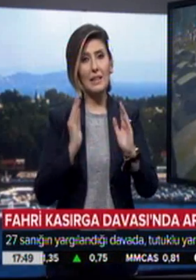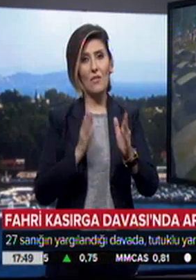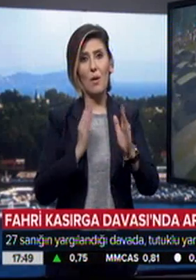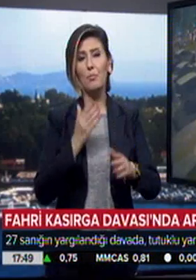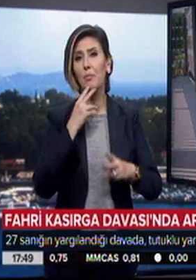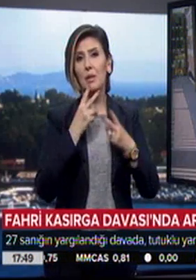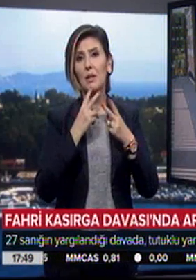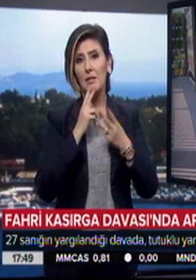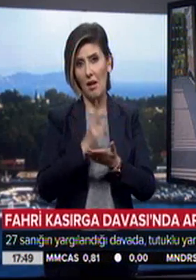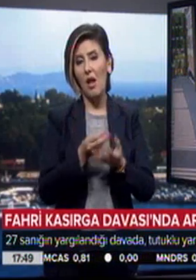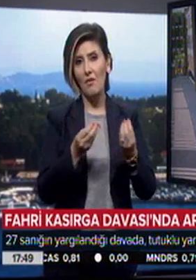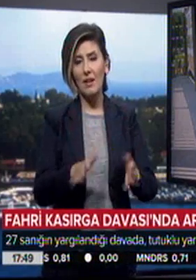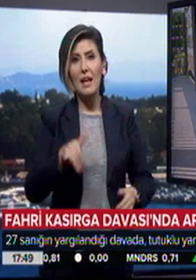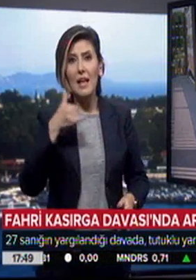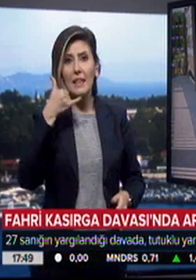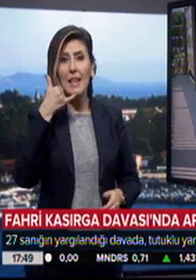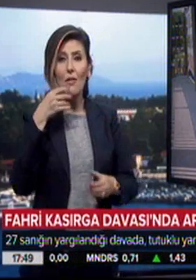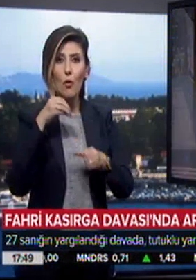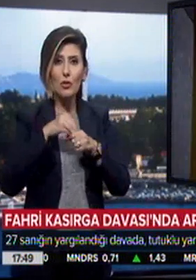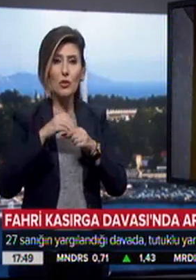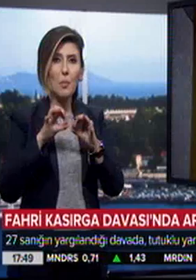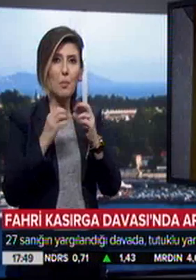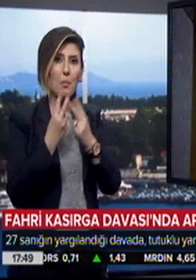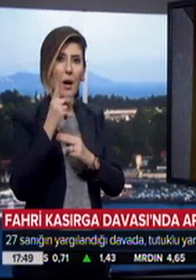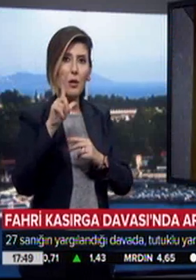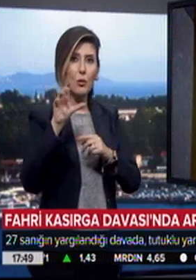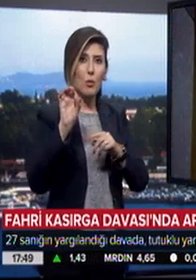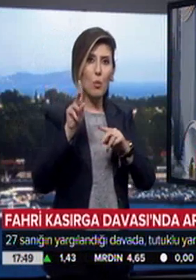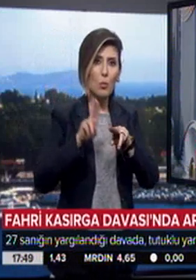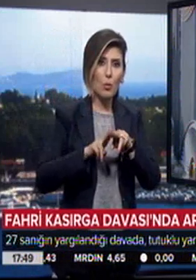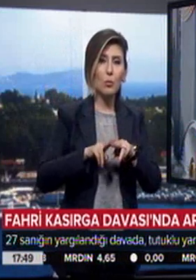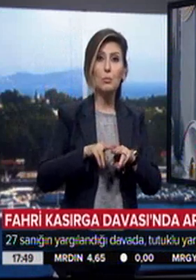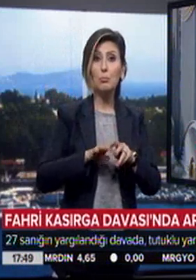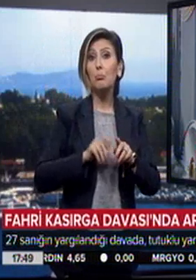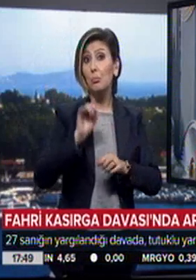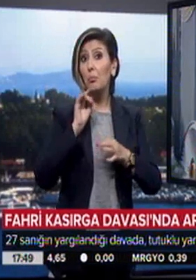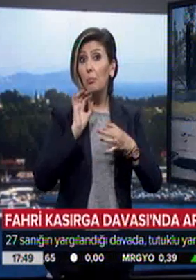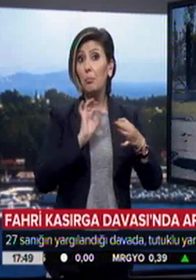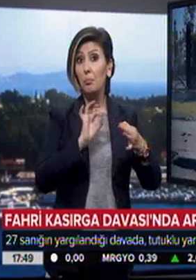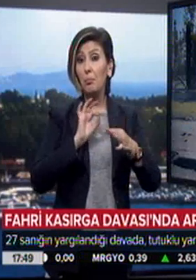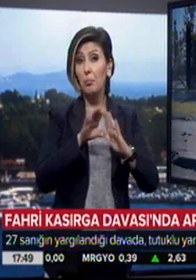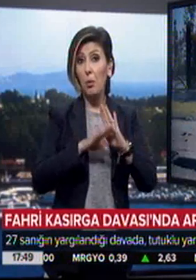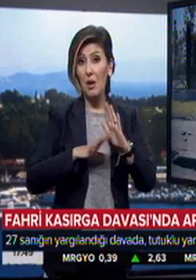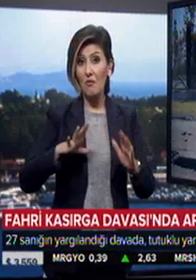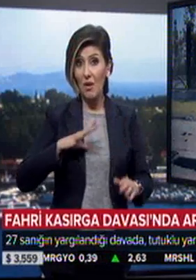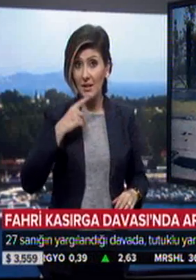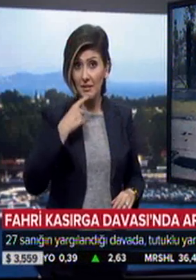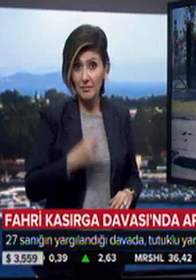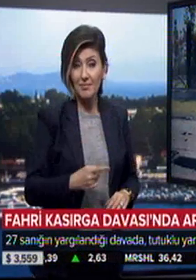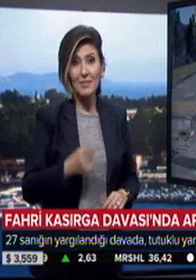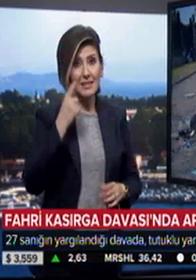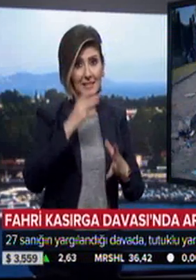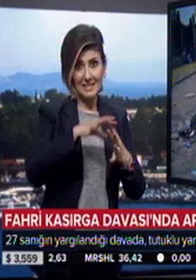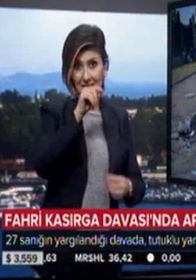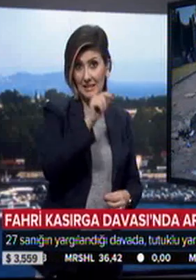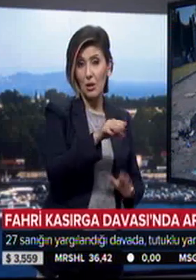devamına karar verdi. Telefonunda Bailok İletişim Programı'nı kullandığı tespit edilen sanık Mahmut